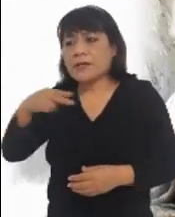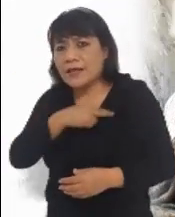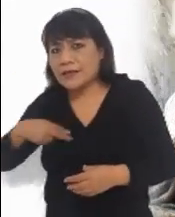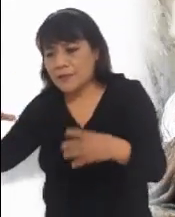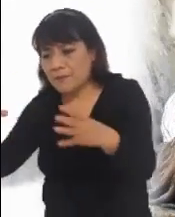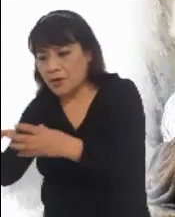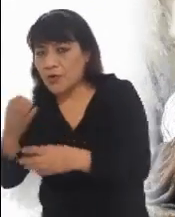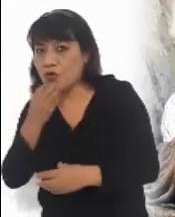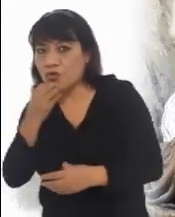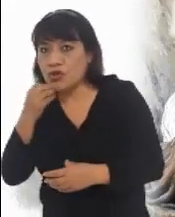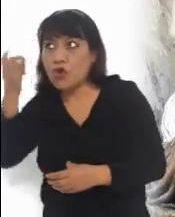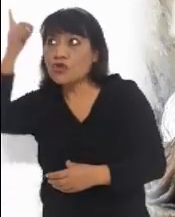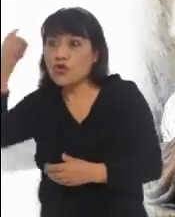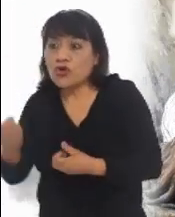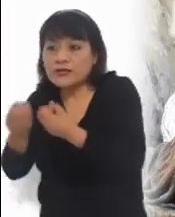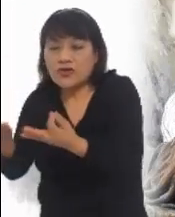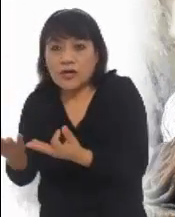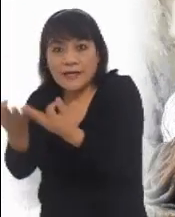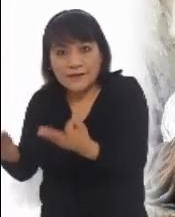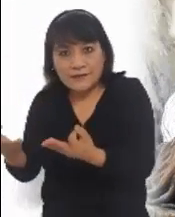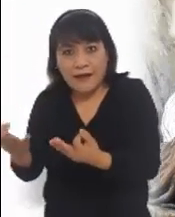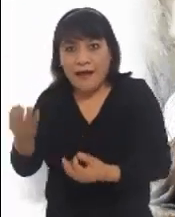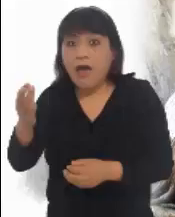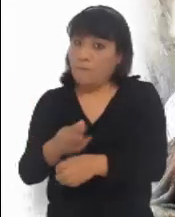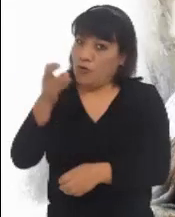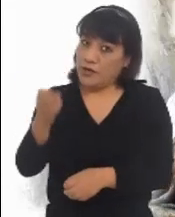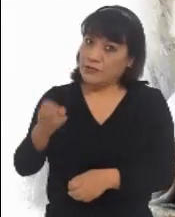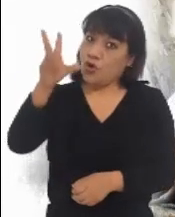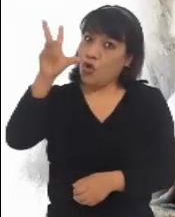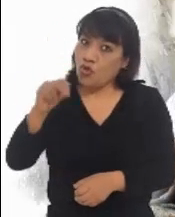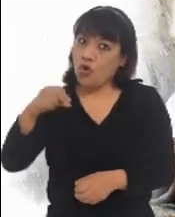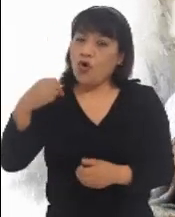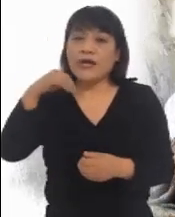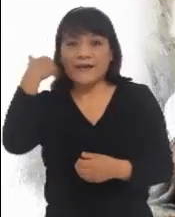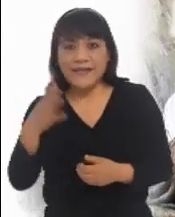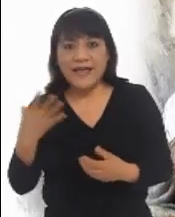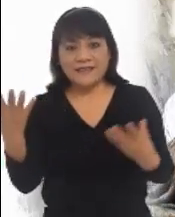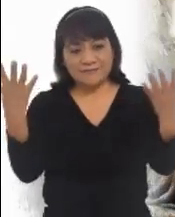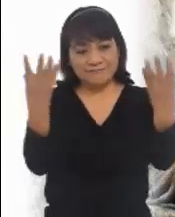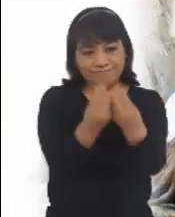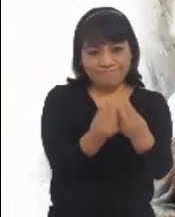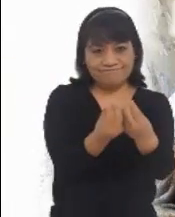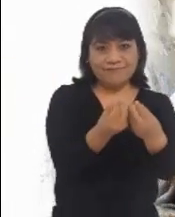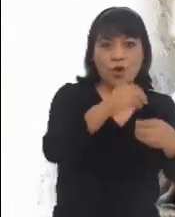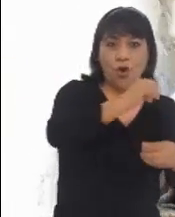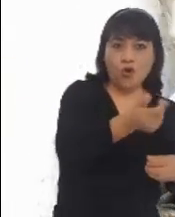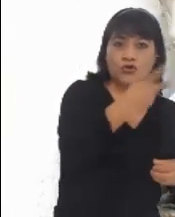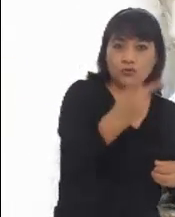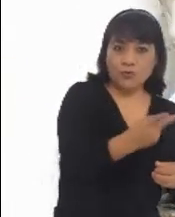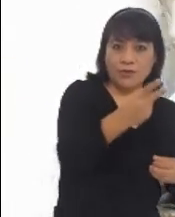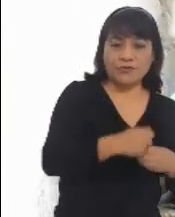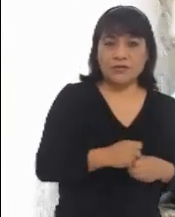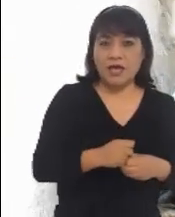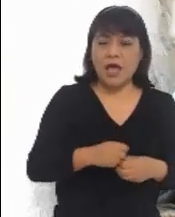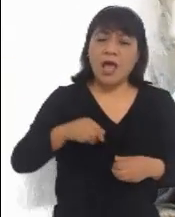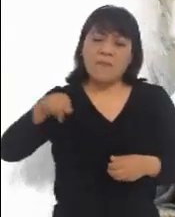a la tierra que apenas han conquistado, parecerían razones suficientes para no mezclarse con los otros pueblos. Y